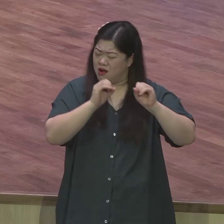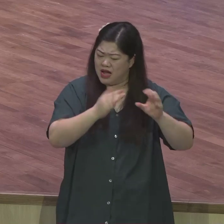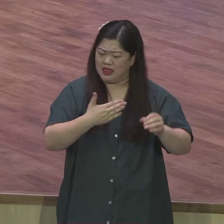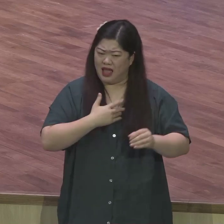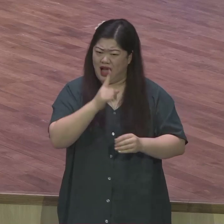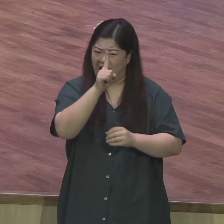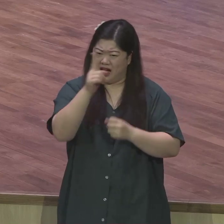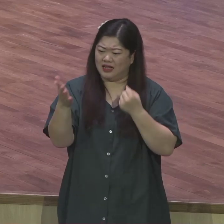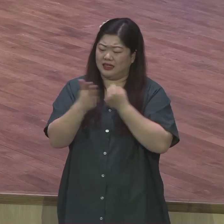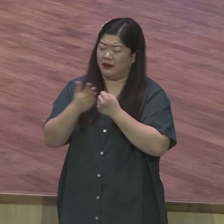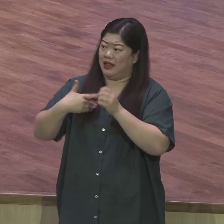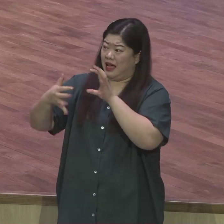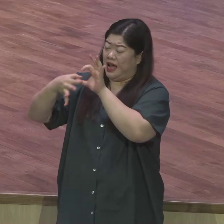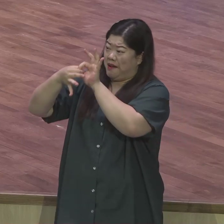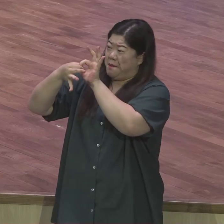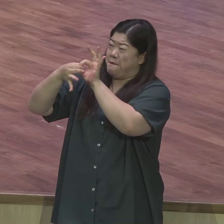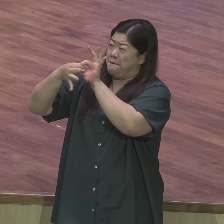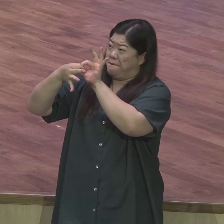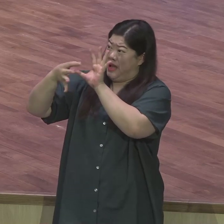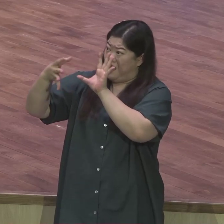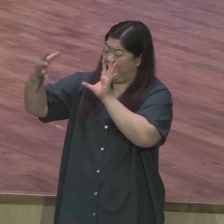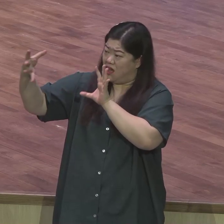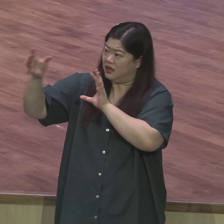내가 지옥 가더라도 내 동족 좀 구원 받으면 좋겠다